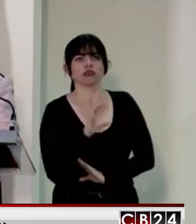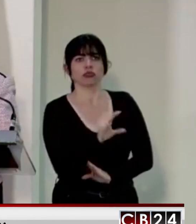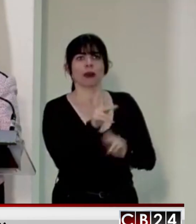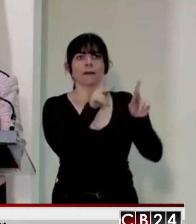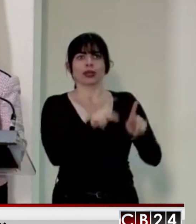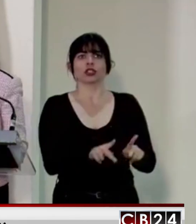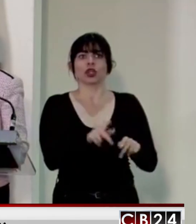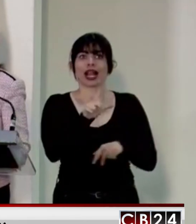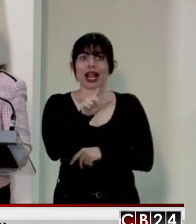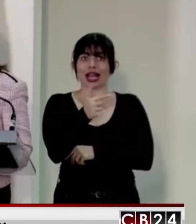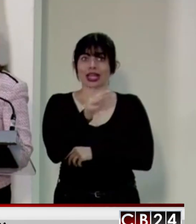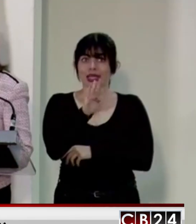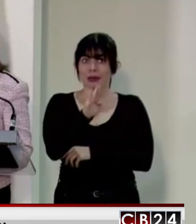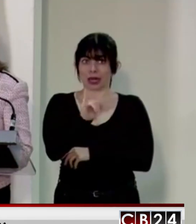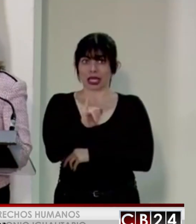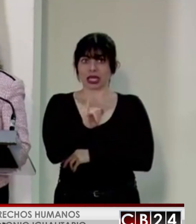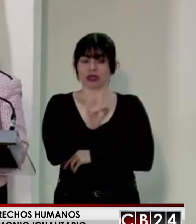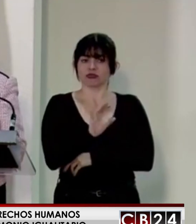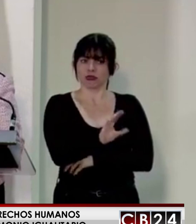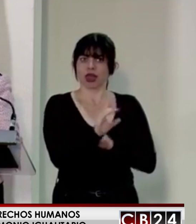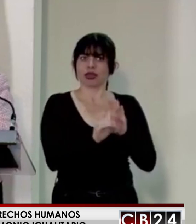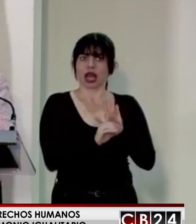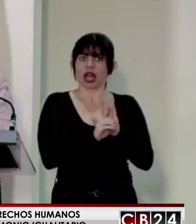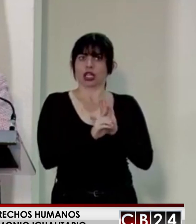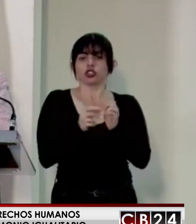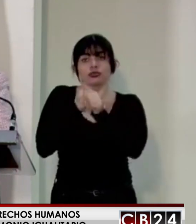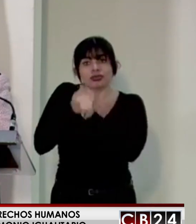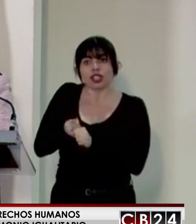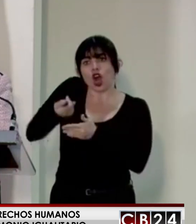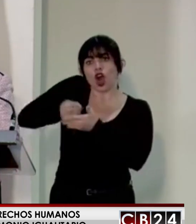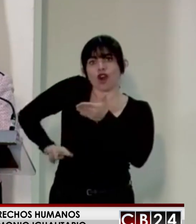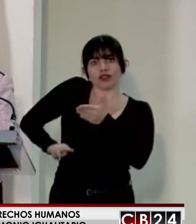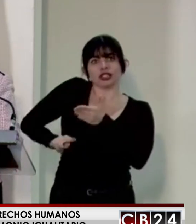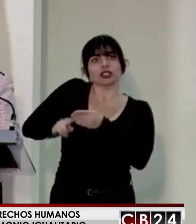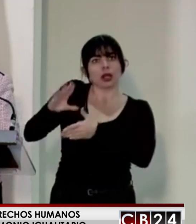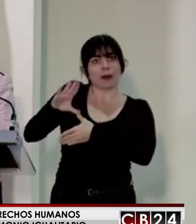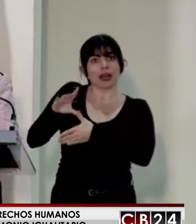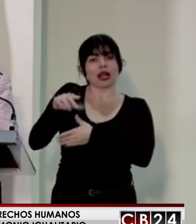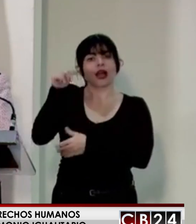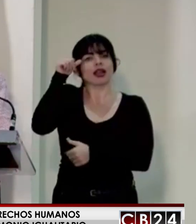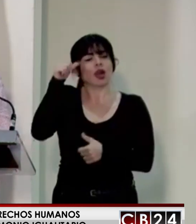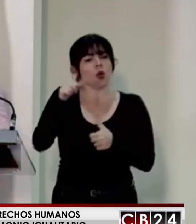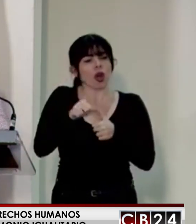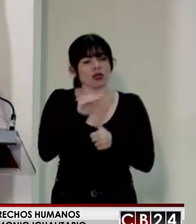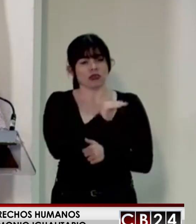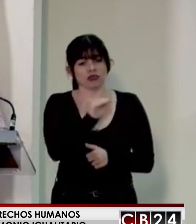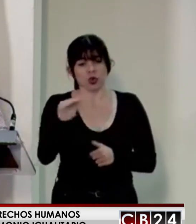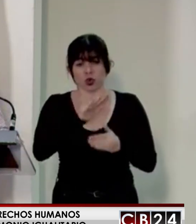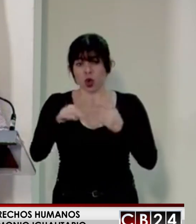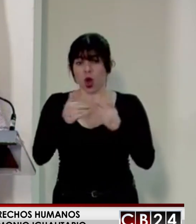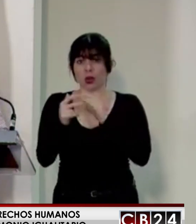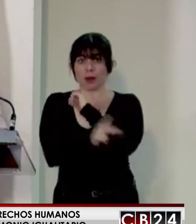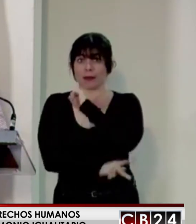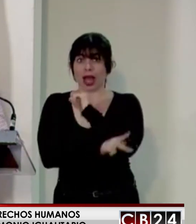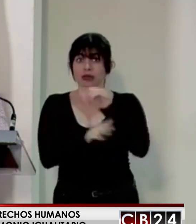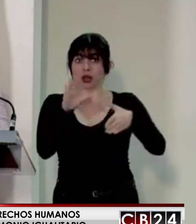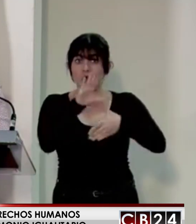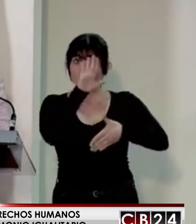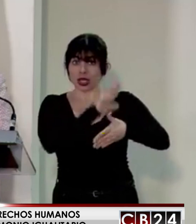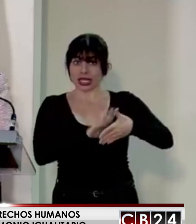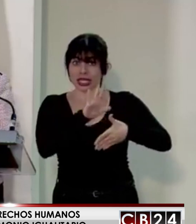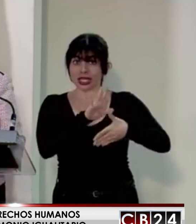LGBTI bajo la Convención Americana y recuerda a todos los estados del continente,